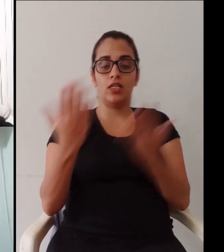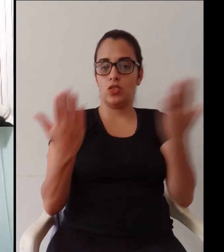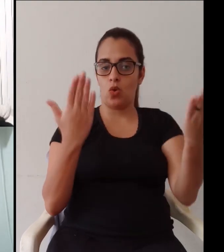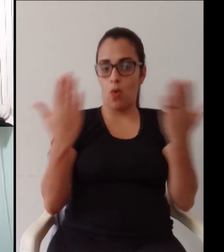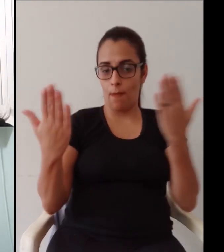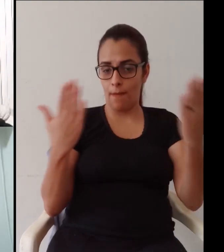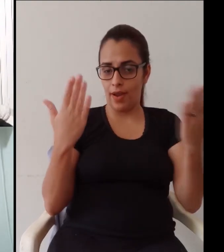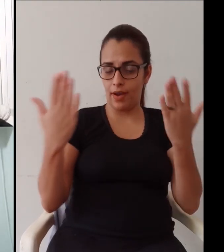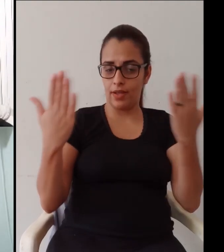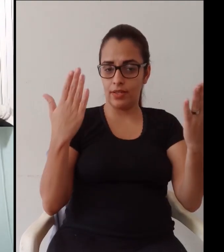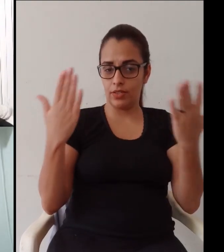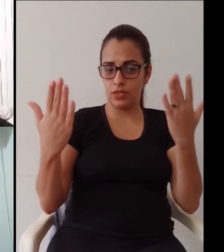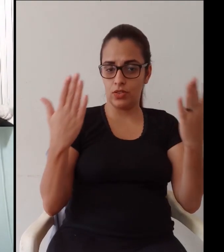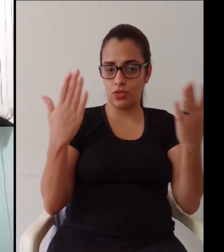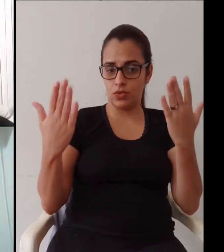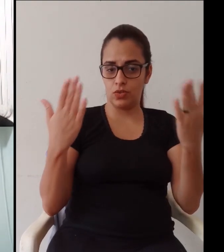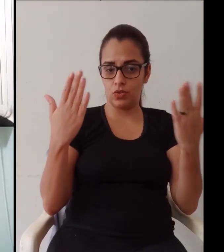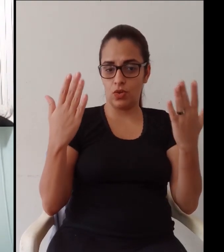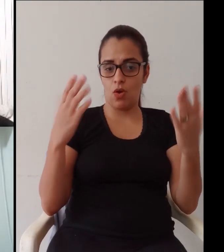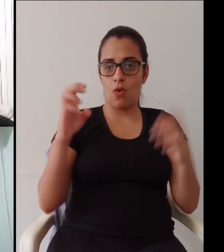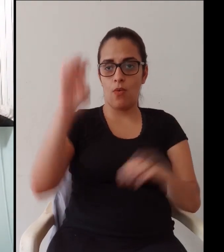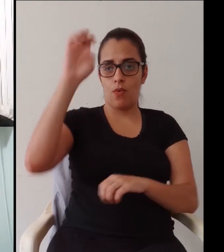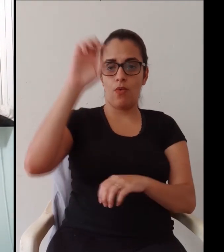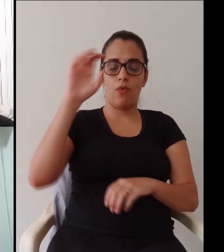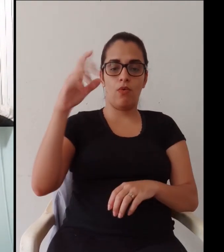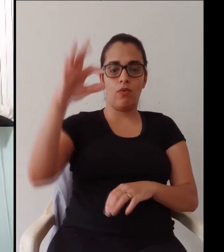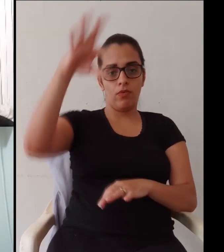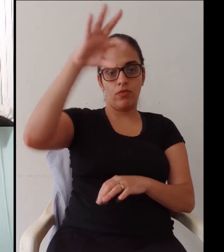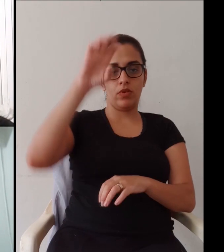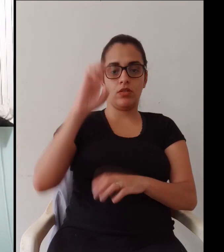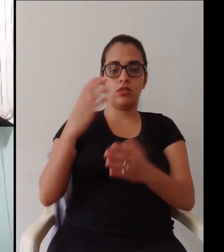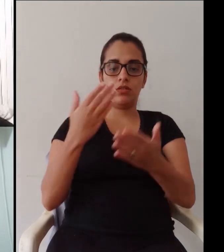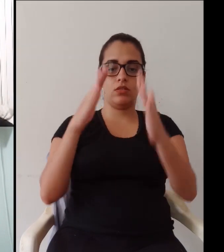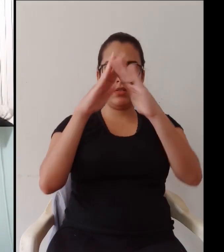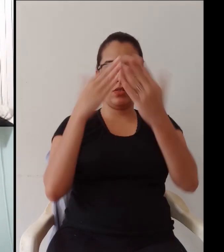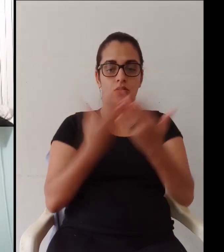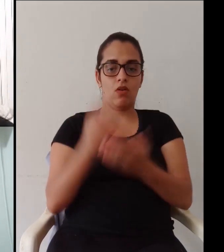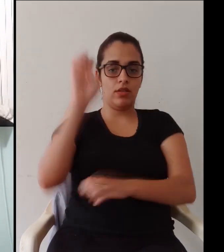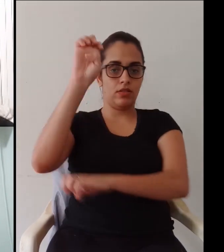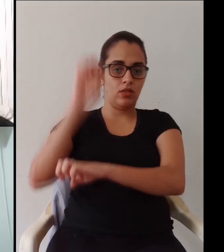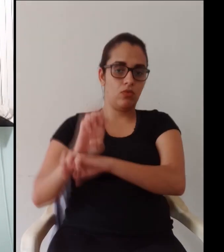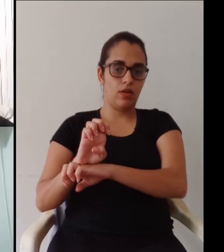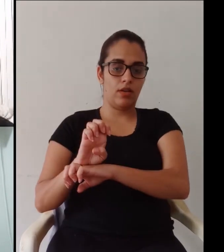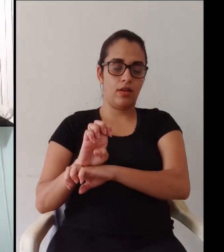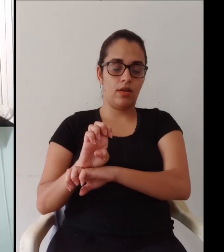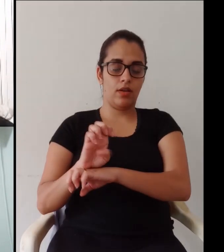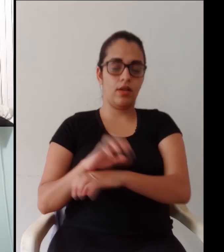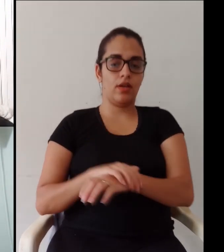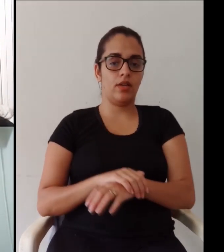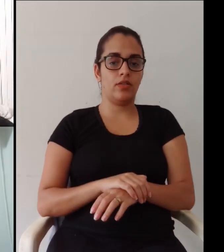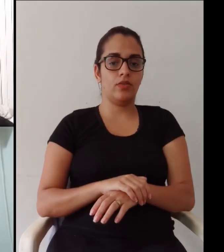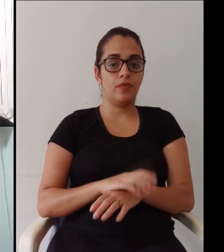possível para todo mundo né Dani Isso e sobre as comparações com as escolas